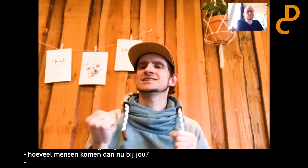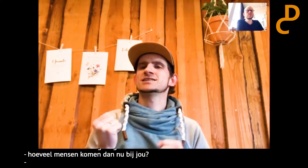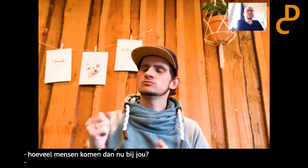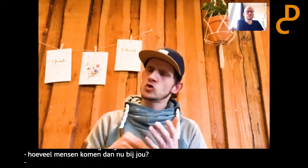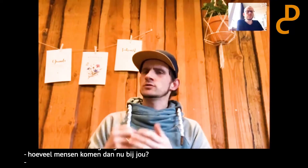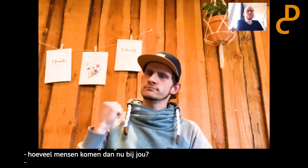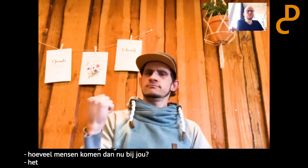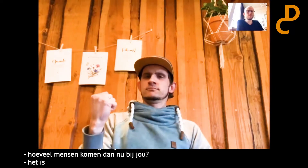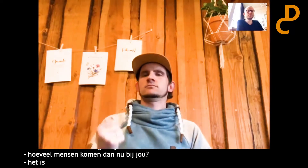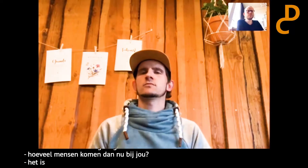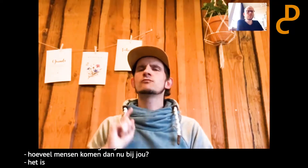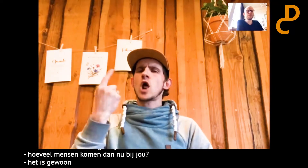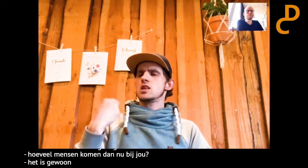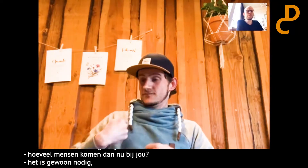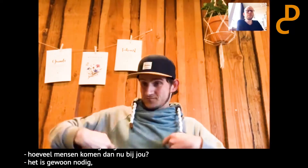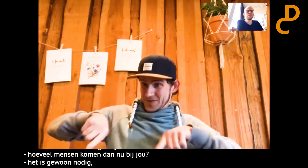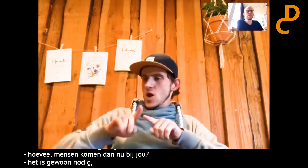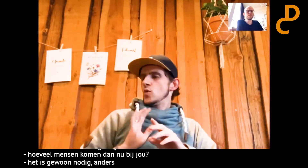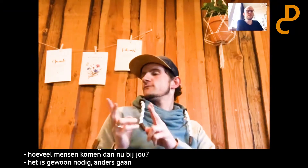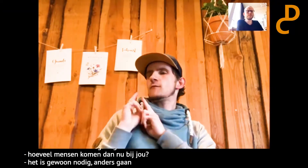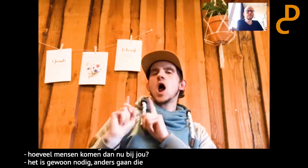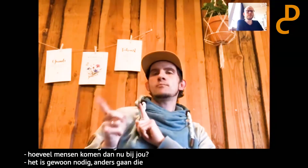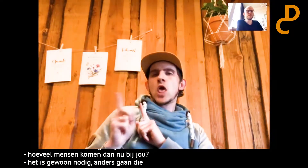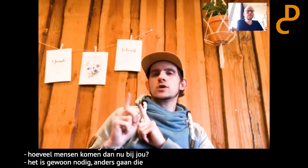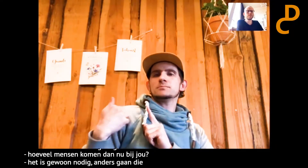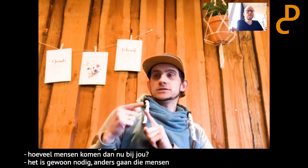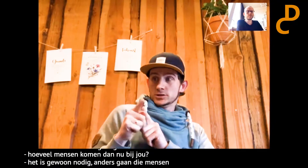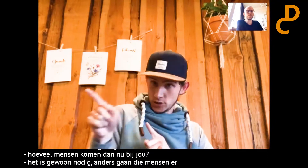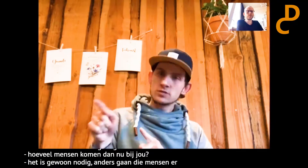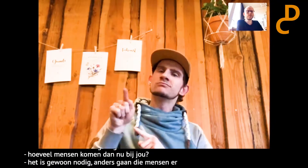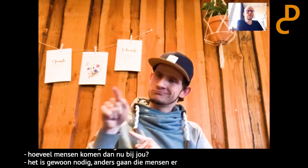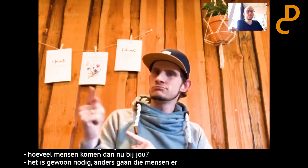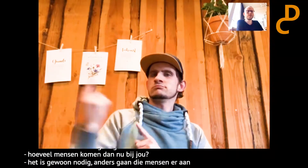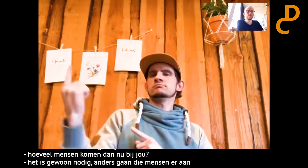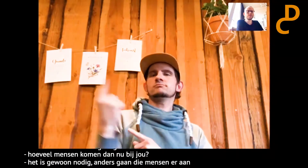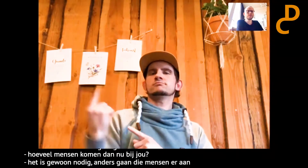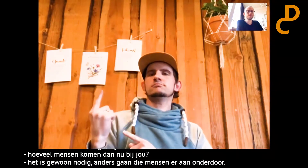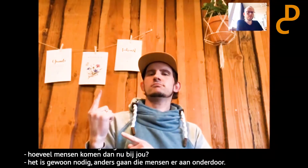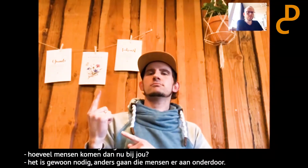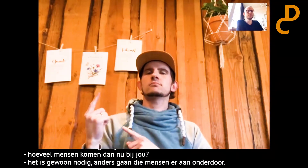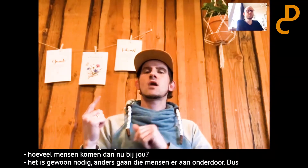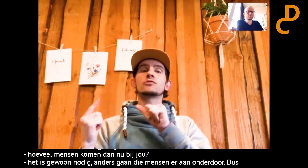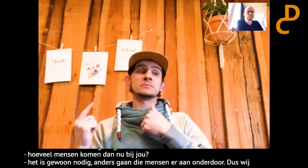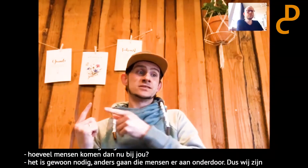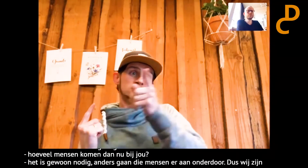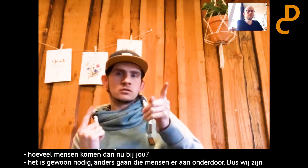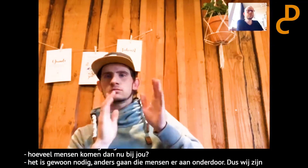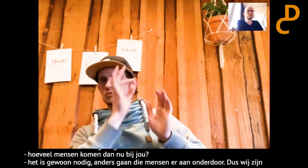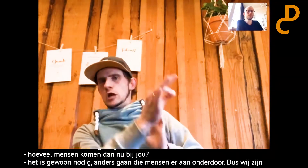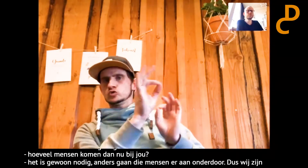anders gaan die mensen eraan onderdoor. Dat is ook niet de bedoeling. Dus wij hebben ook verantwoordelijk, we zijn ook verantwoordelijk voor baar ambulante mensen die dus komen. En